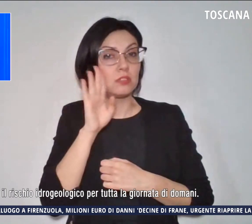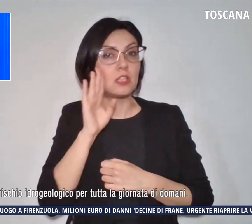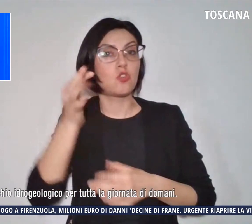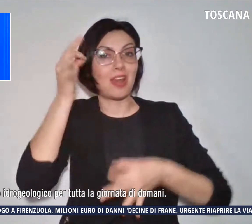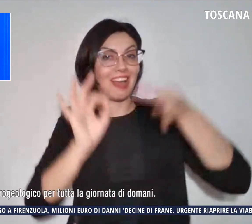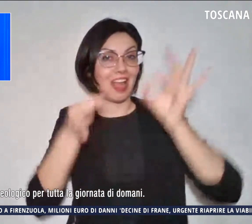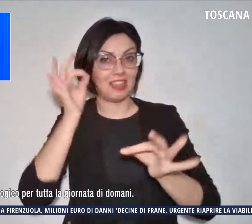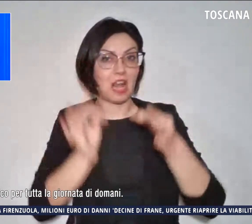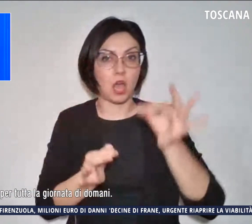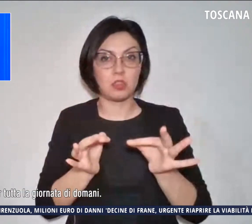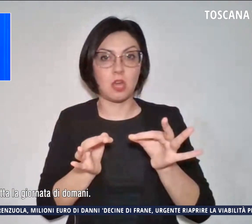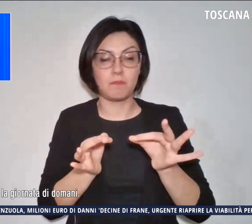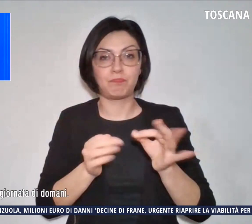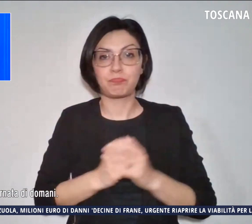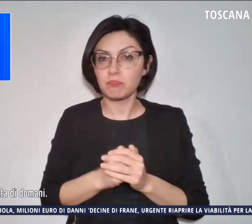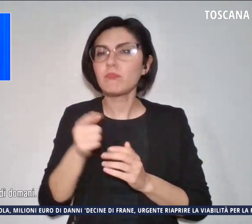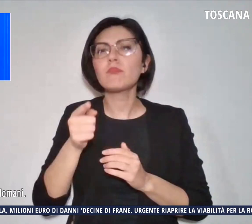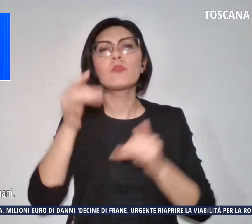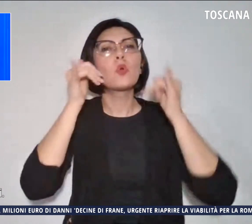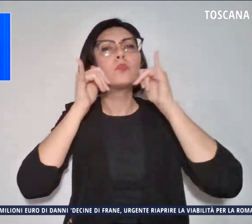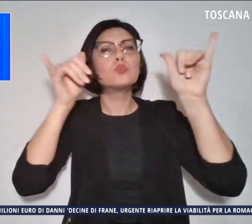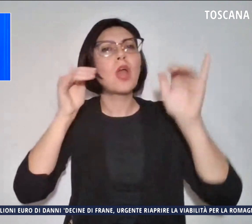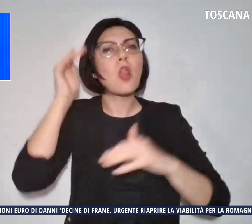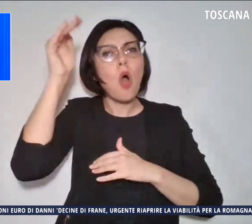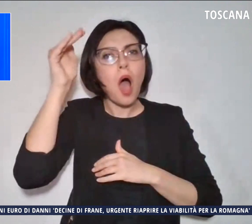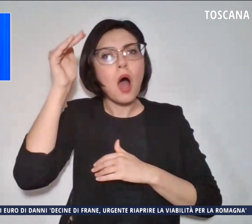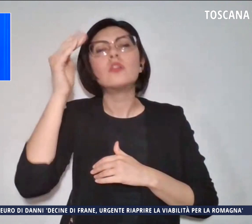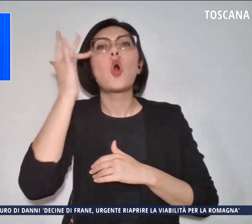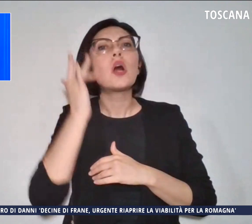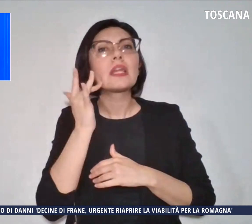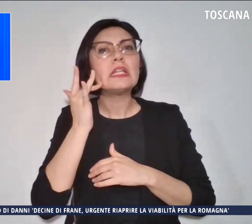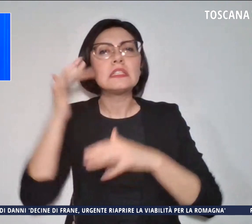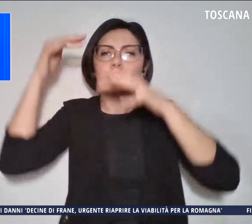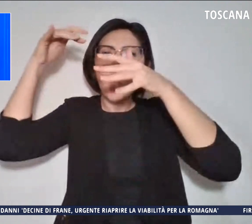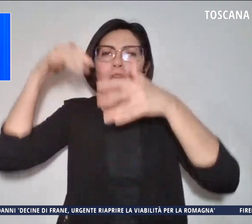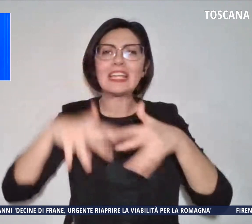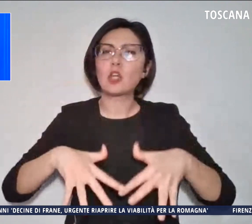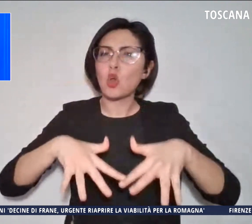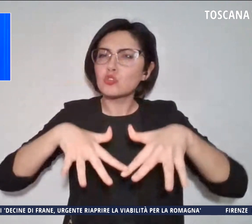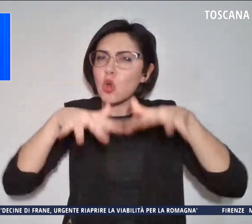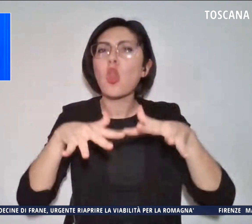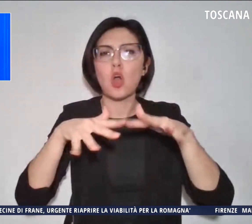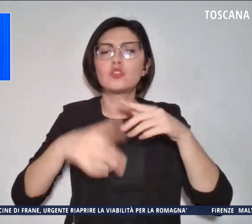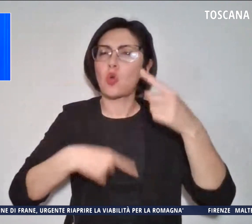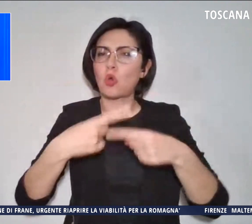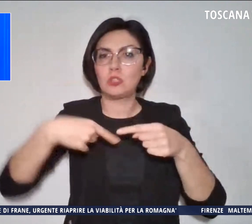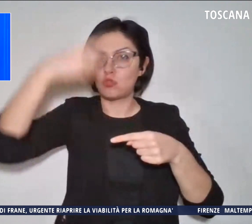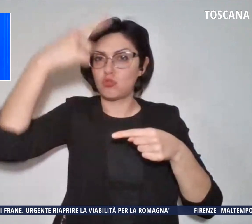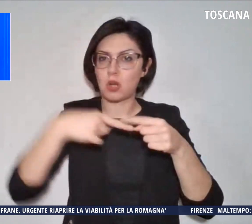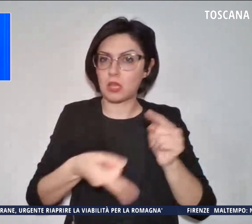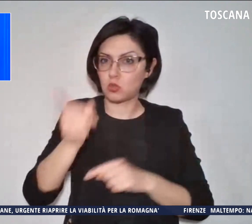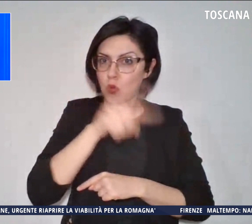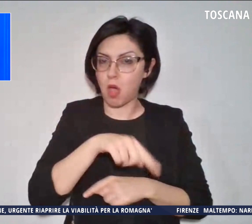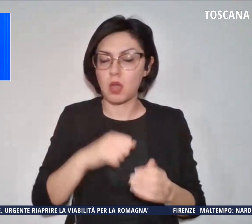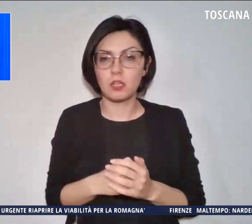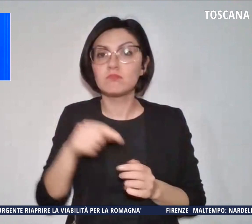Nell'Alto Mugello prosegue il rischio idrogeologico per tutta la giornata di domani. Ma vediamo ancora nei